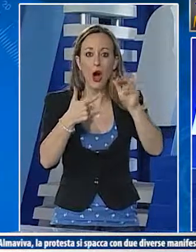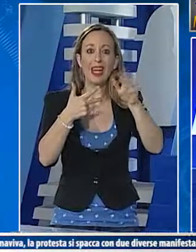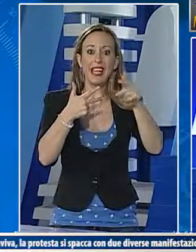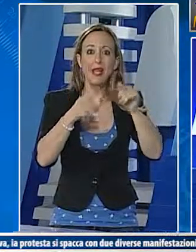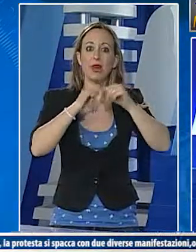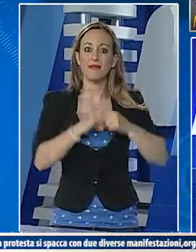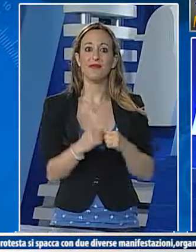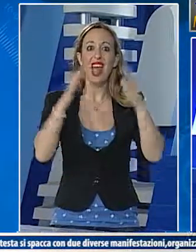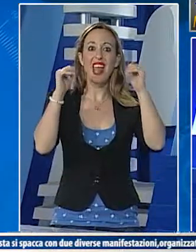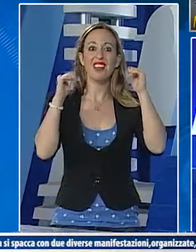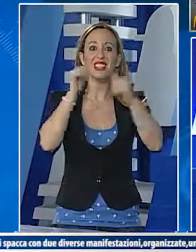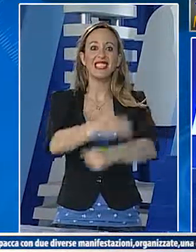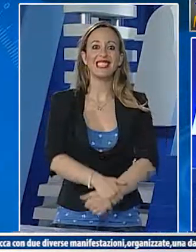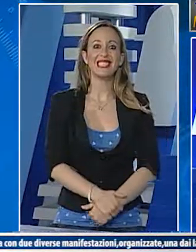sera con la nostra informazione alle 20.30.